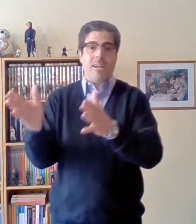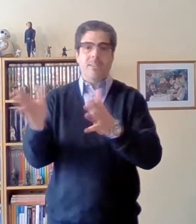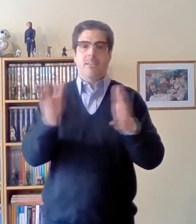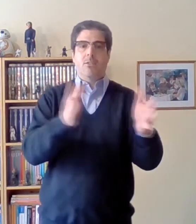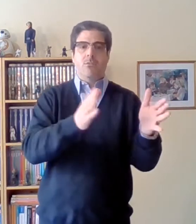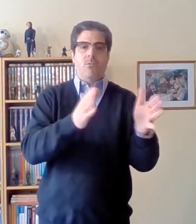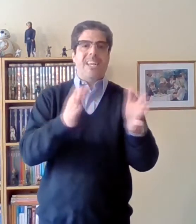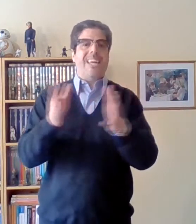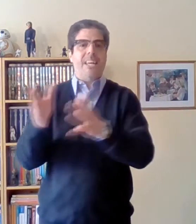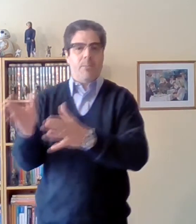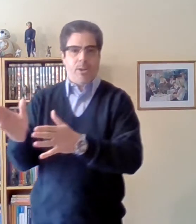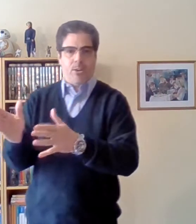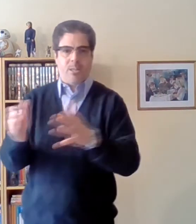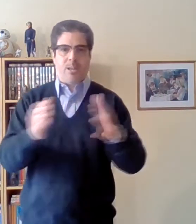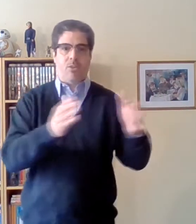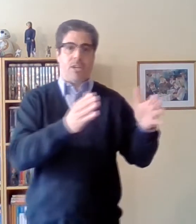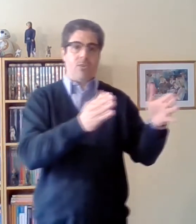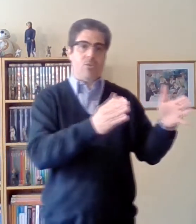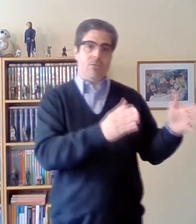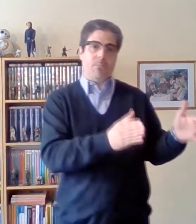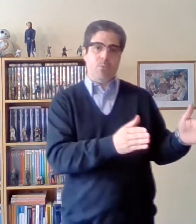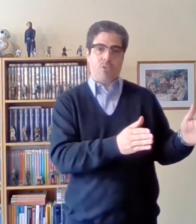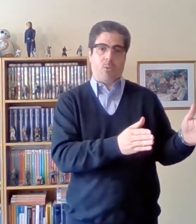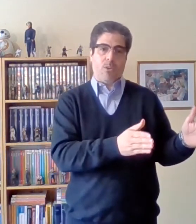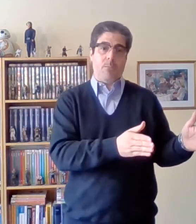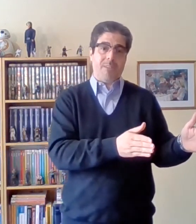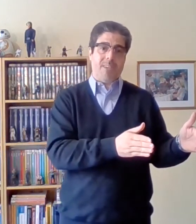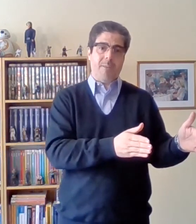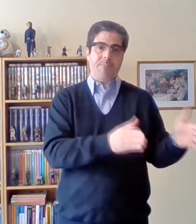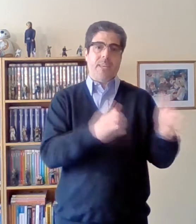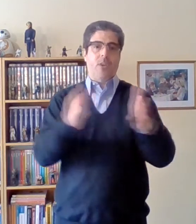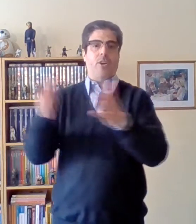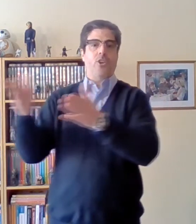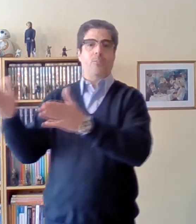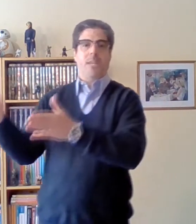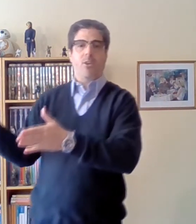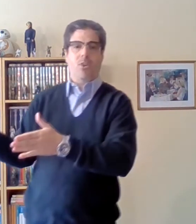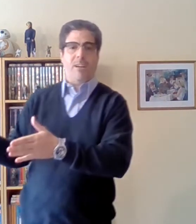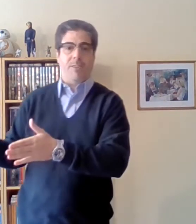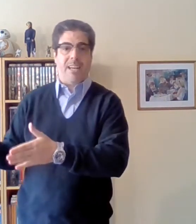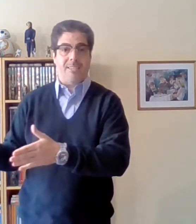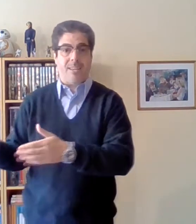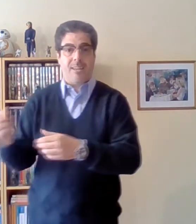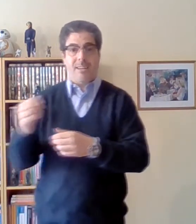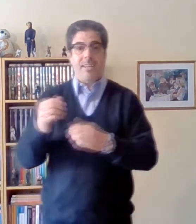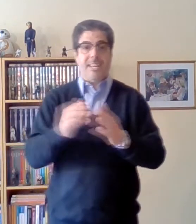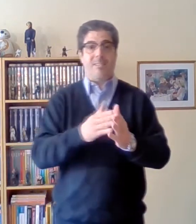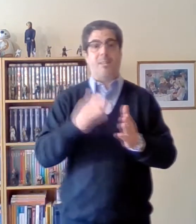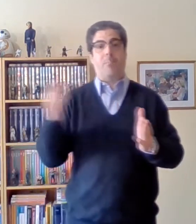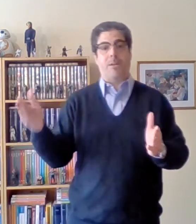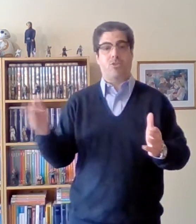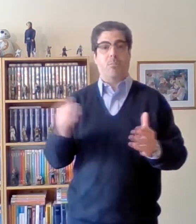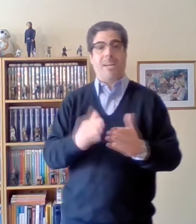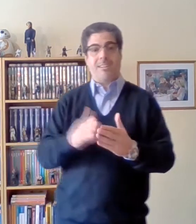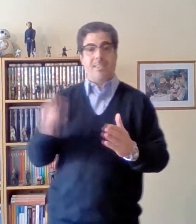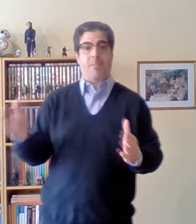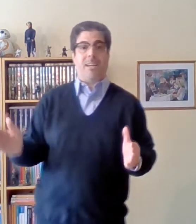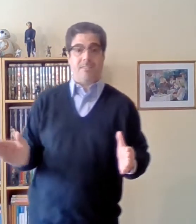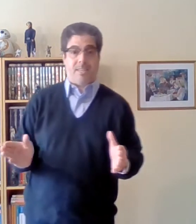un equilibrio entre lo que yo puse cuando empecé y lo que yo obtengo al finalizar ese traspaso de mercancía a mercancía